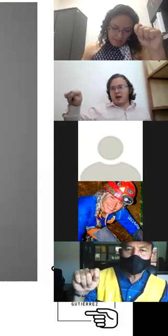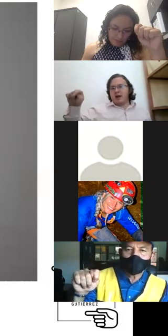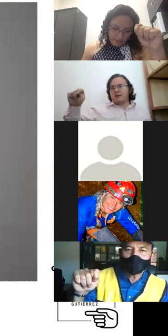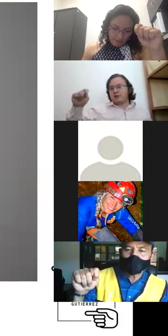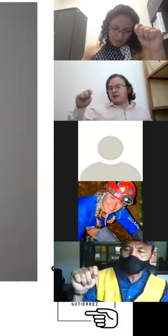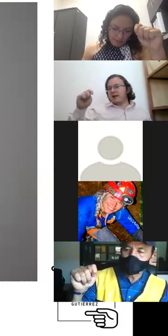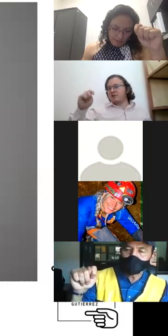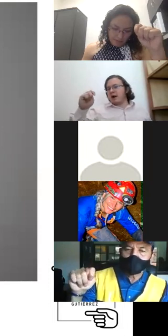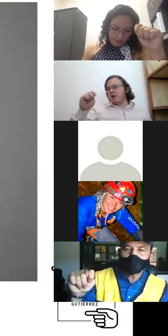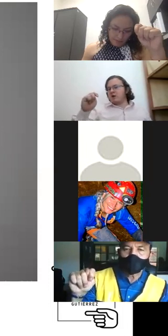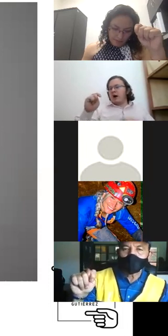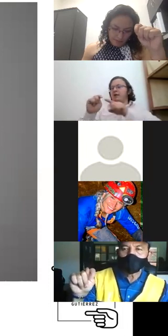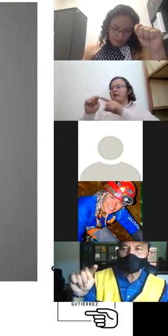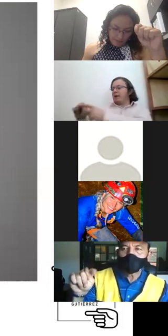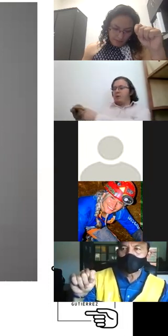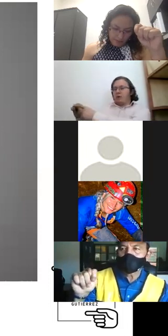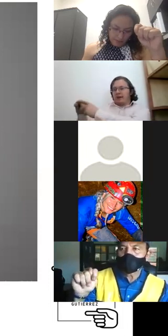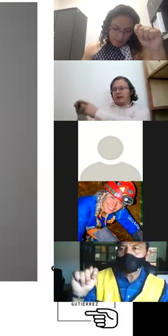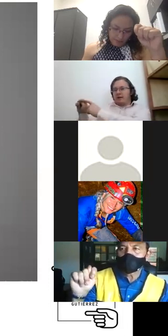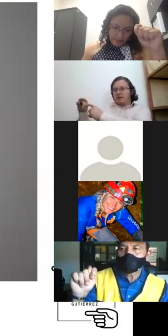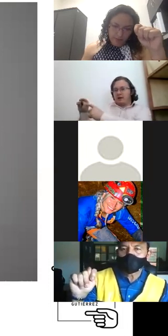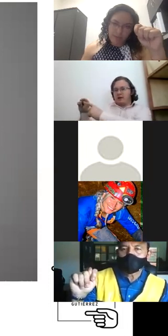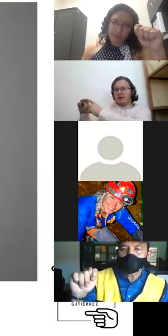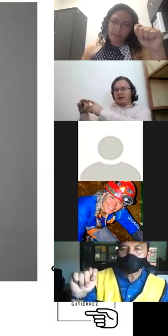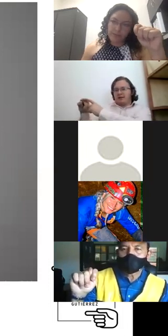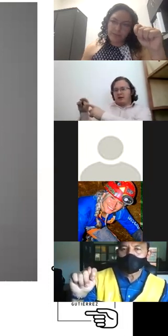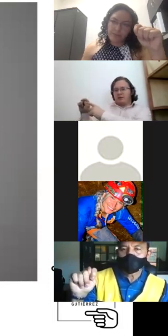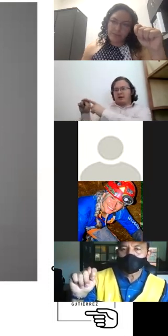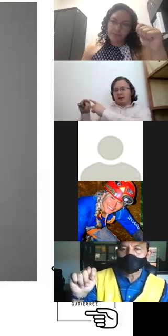si ustedes miran su mano aquí va a haber una T ¿sí? en este una T